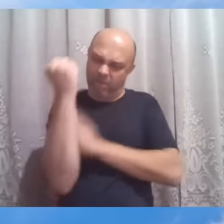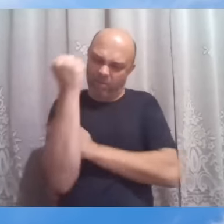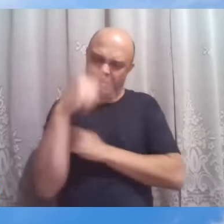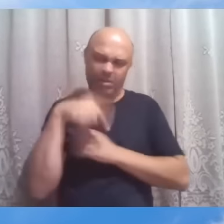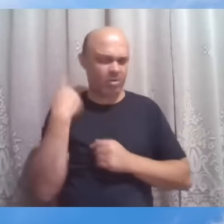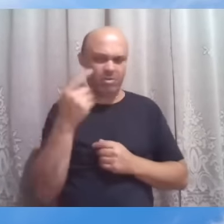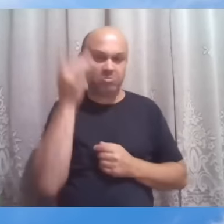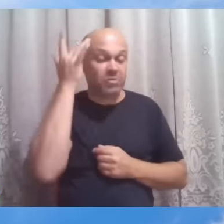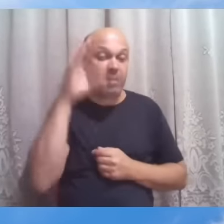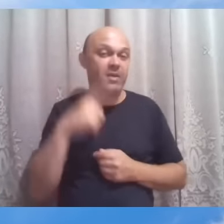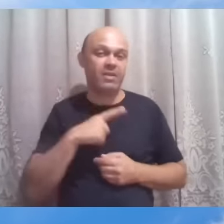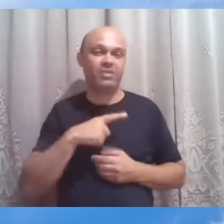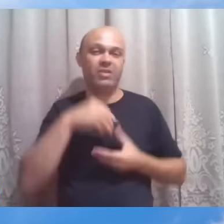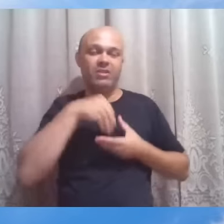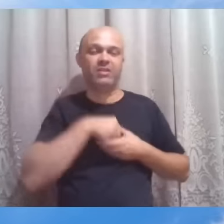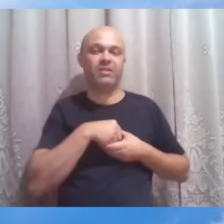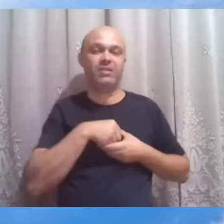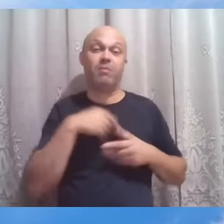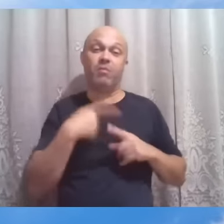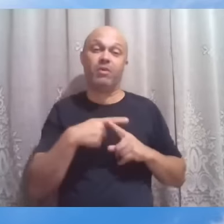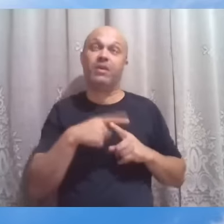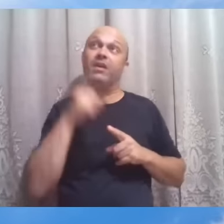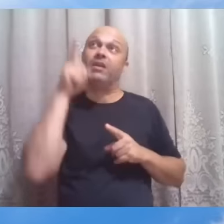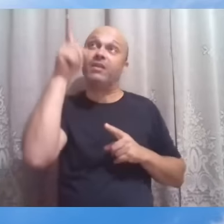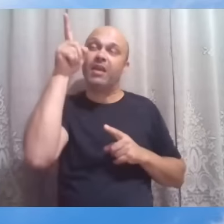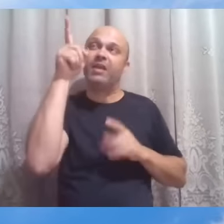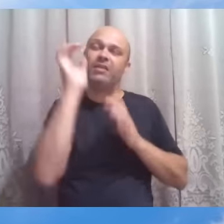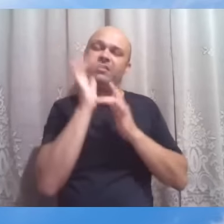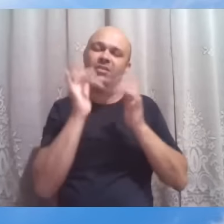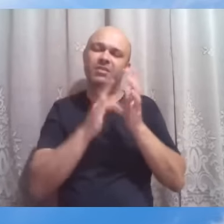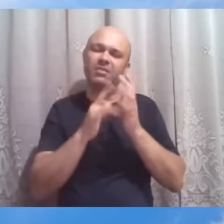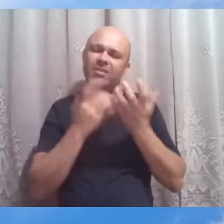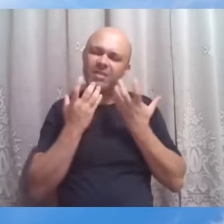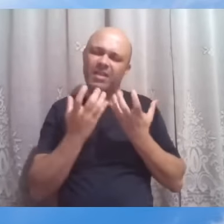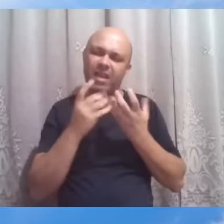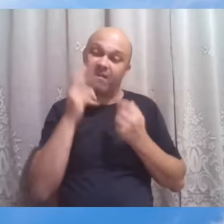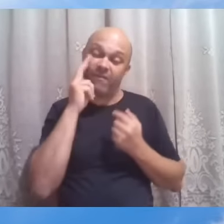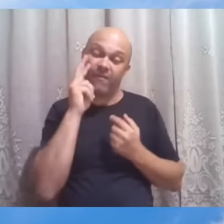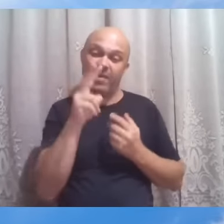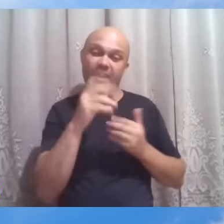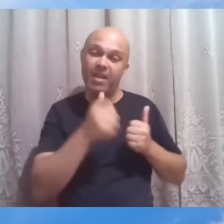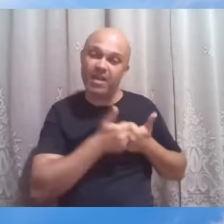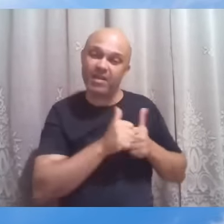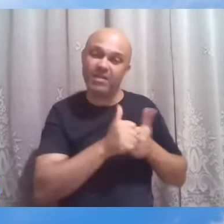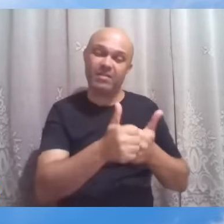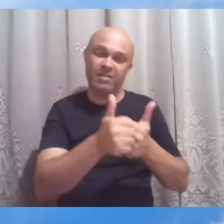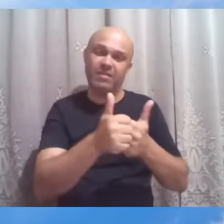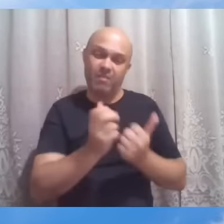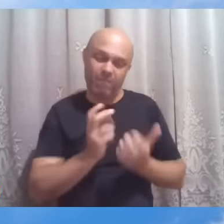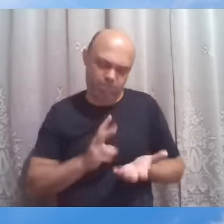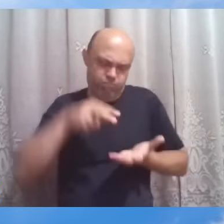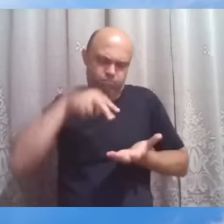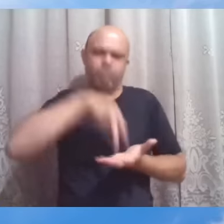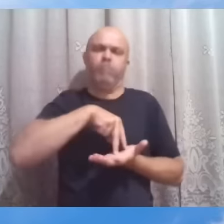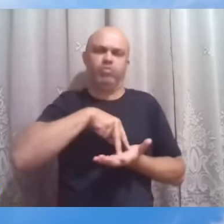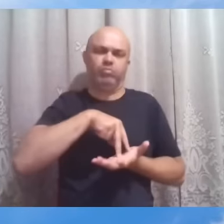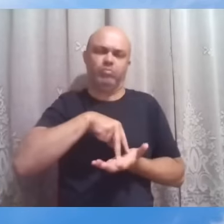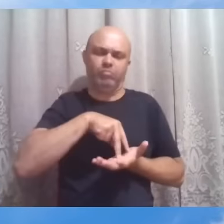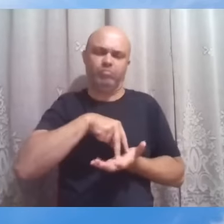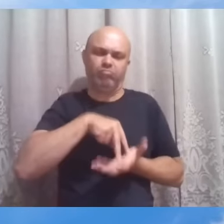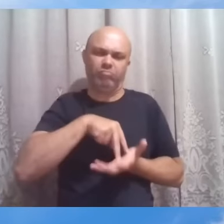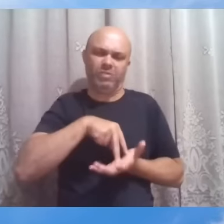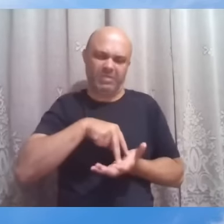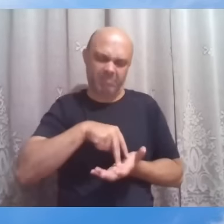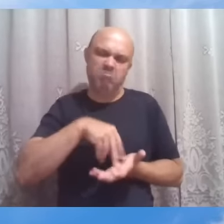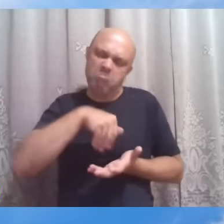Porque é isso, anseio o mestre por ver o discípulo fortalecendo-se, afirmando-se cada